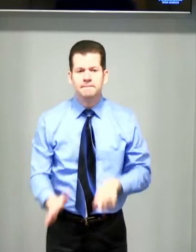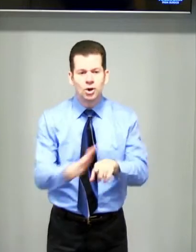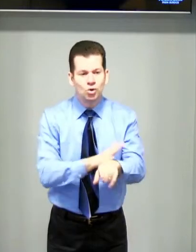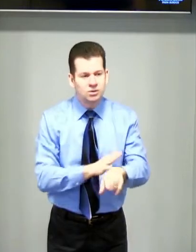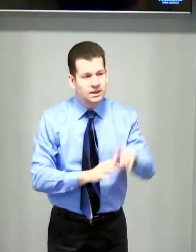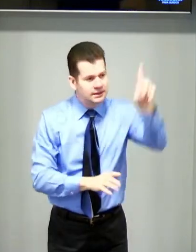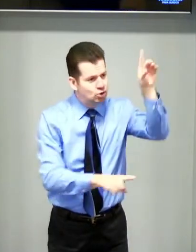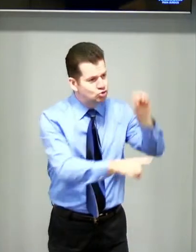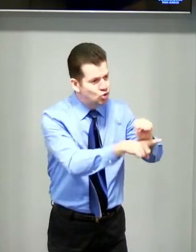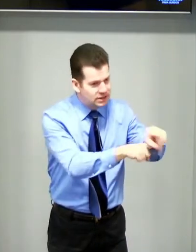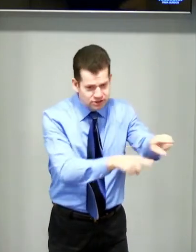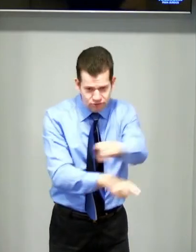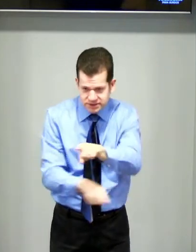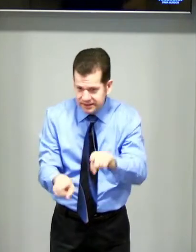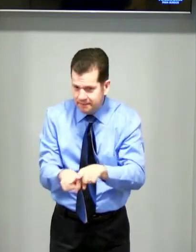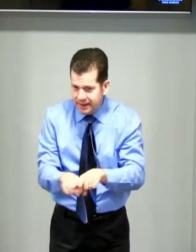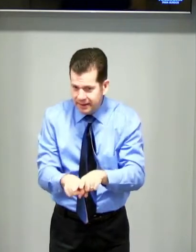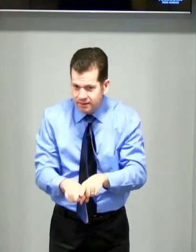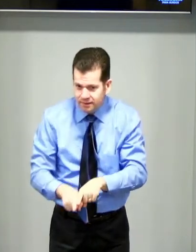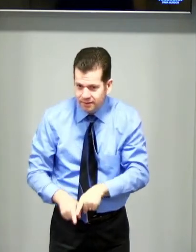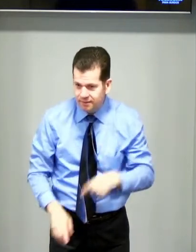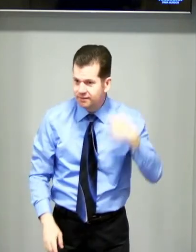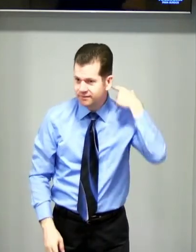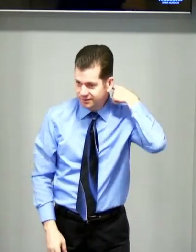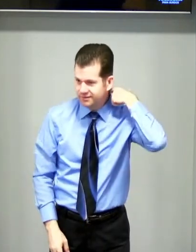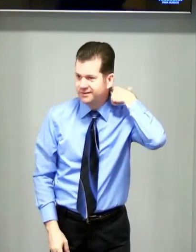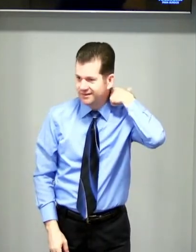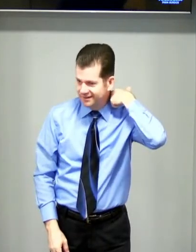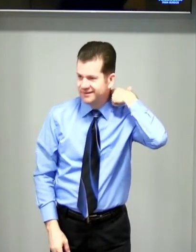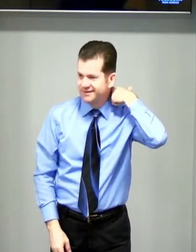Pergunta, Deus cuida de você também? Amém? Amém? Amém? Amém? Amém? Amém? Amém?